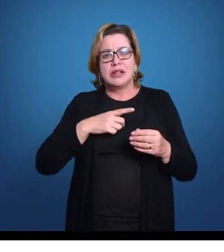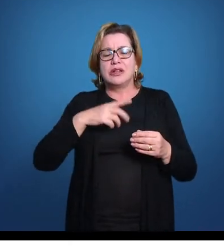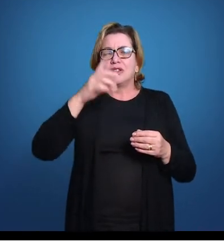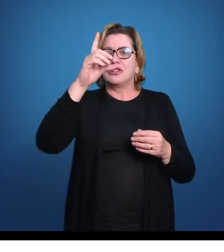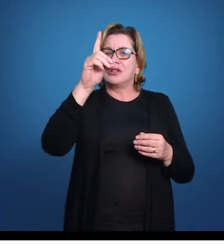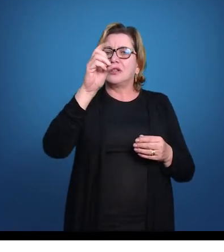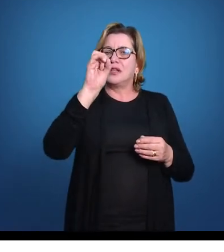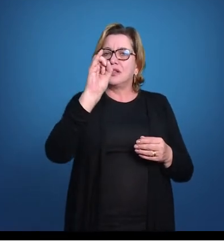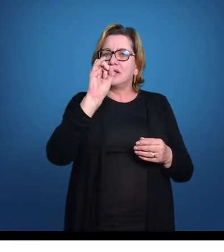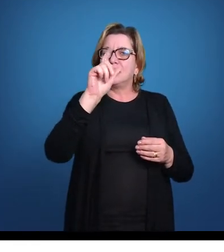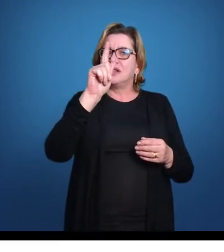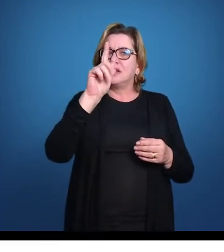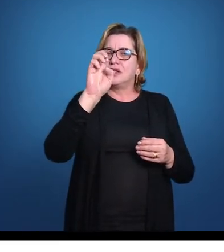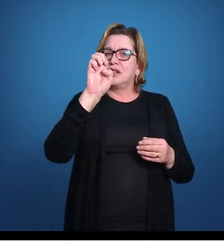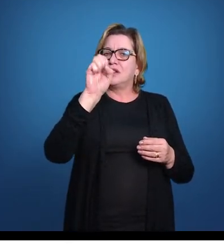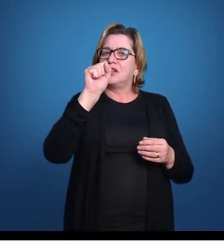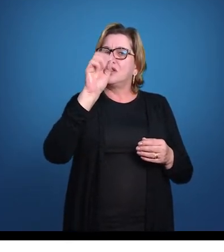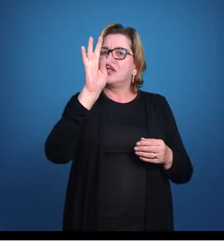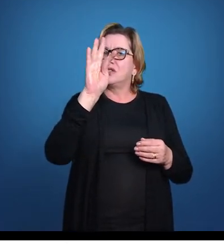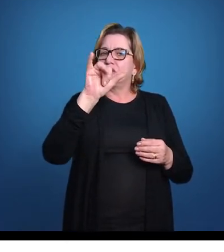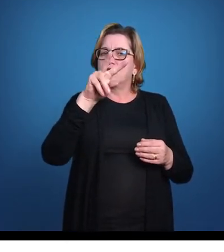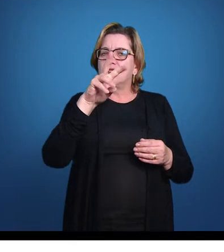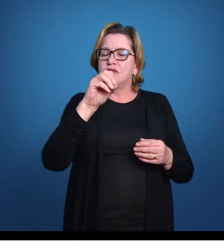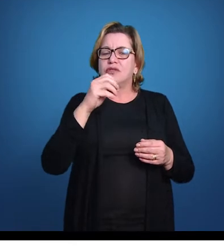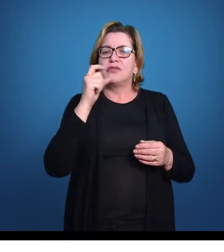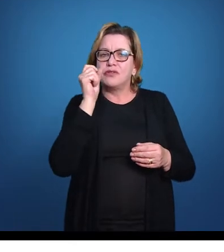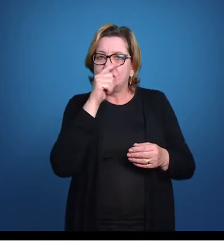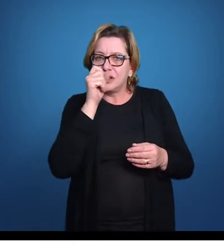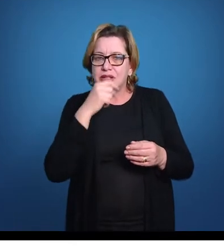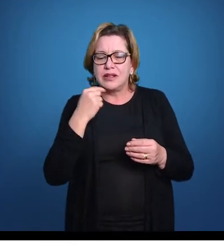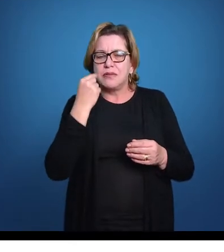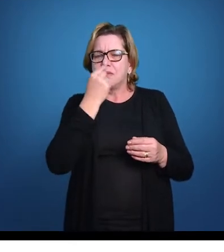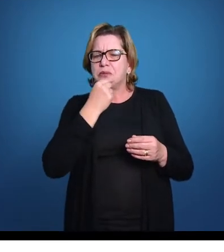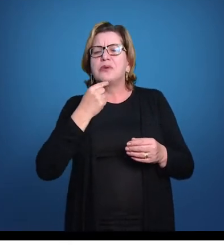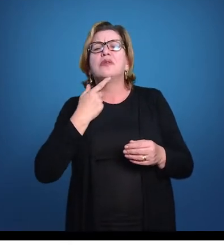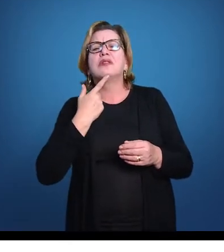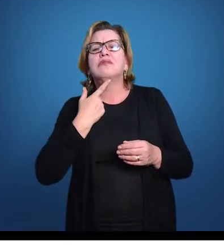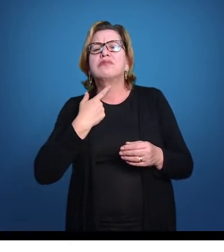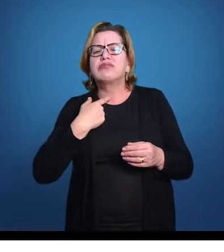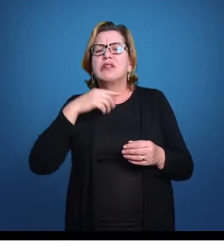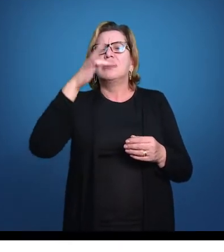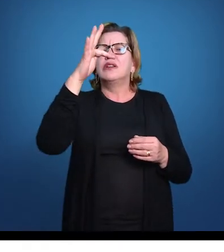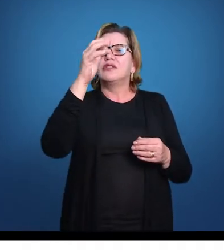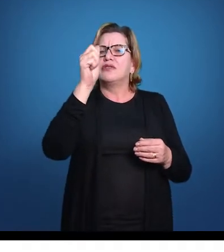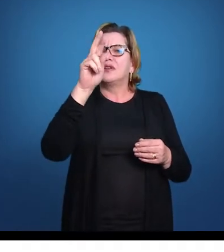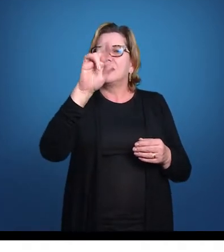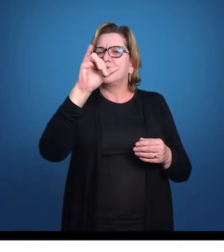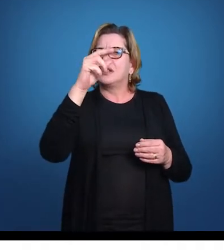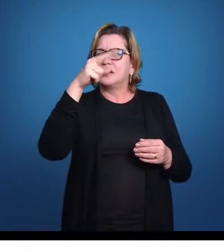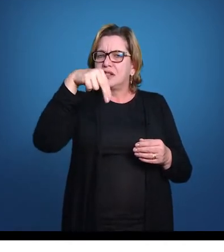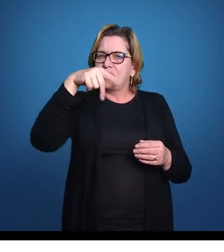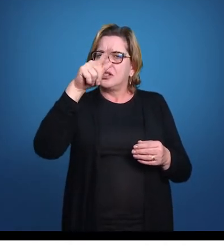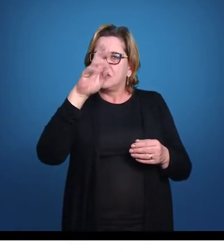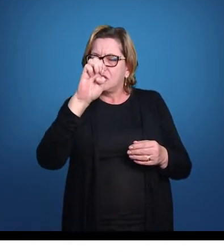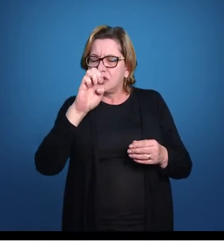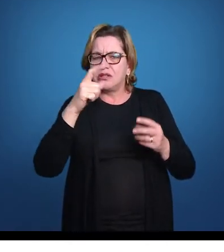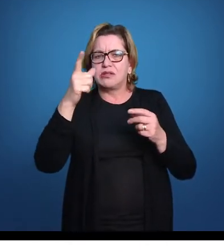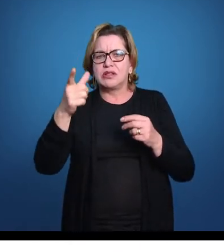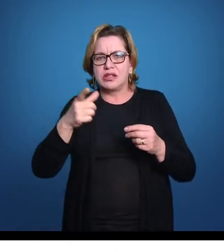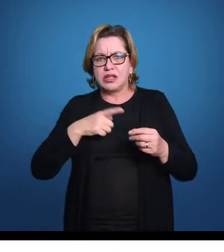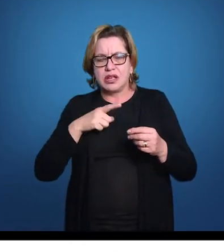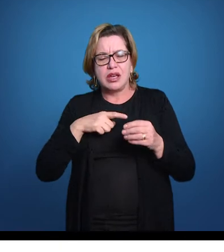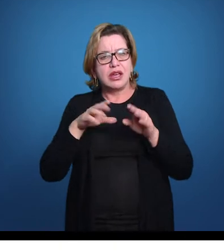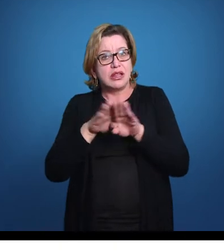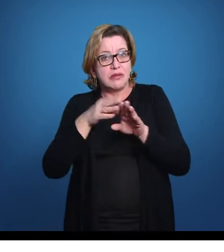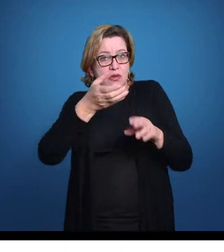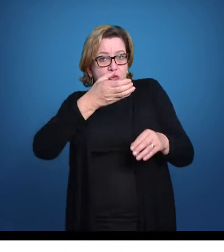digestivo ali em verdinho, né? Então, eu tenho aqui a boca do animal, faringe, os arcos branquiais vão estar aqui protegidos pelo arco branquial. Aqui